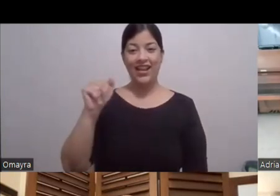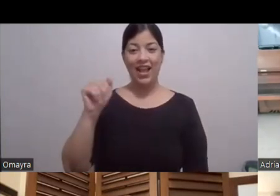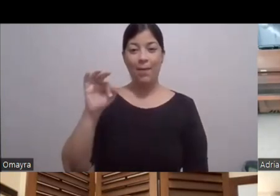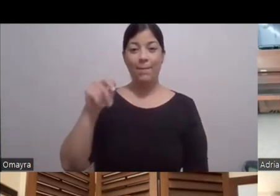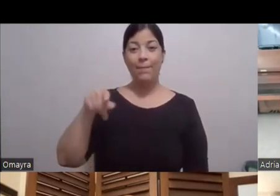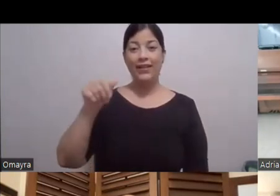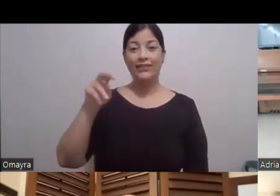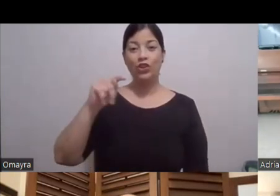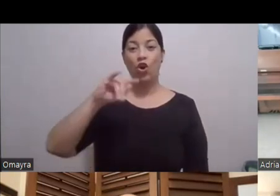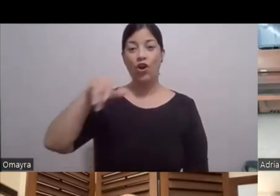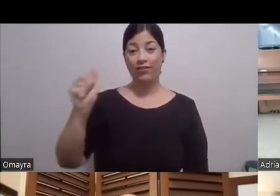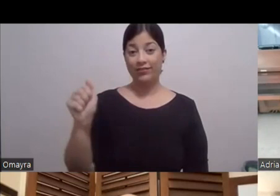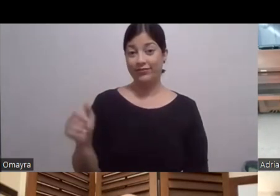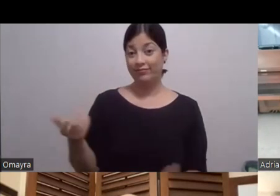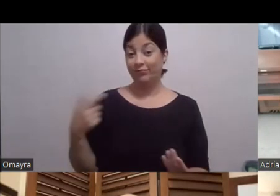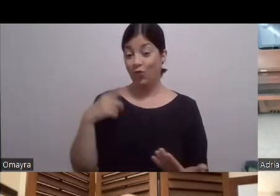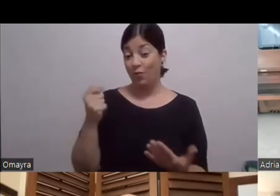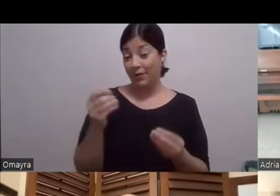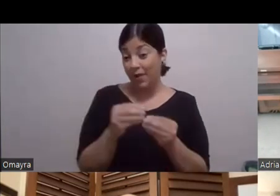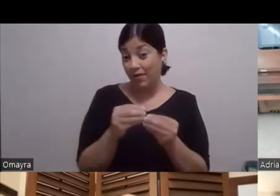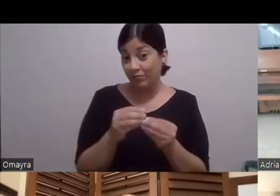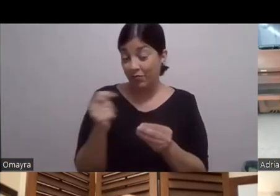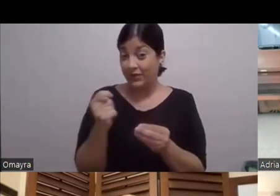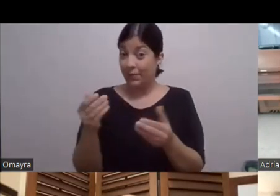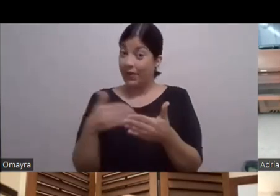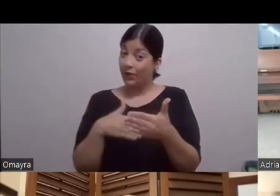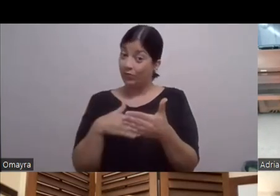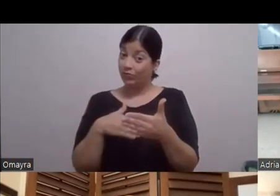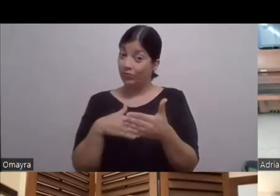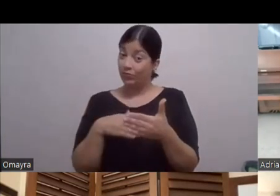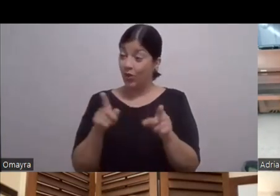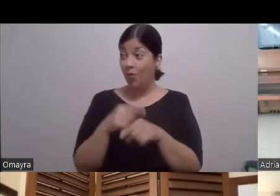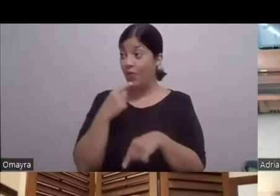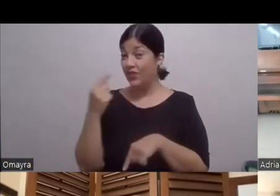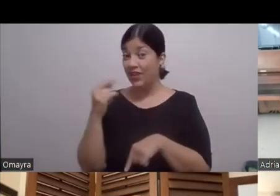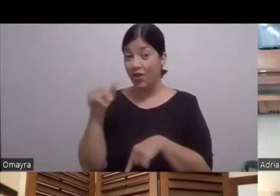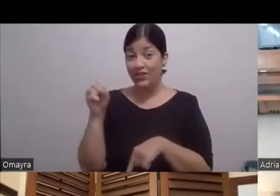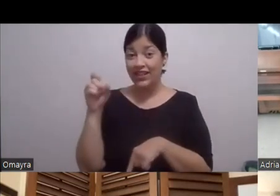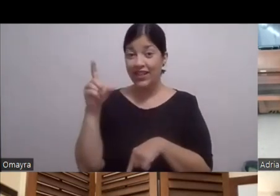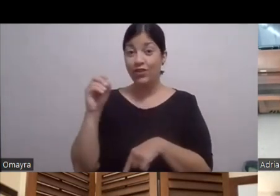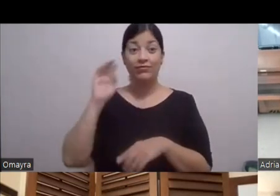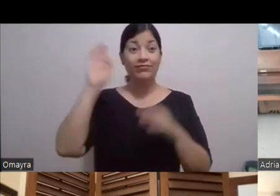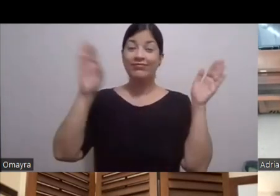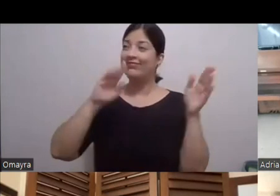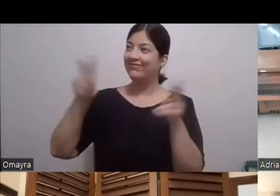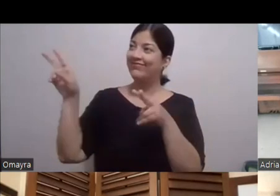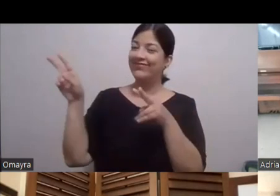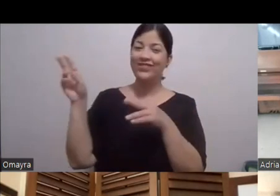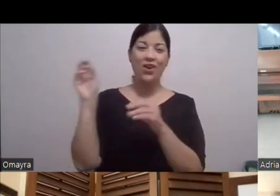Un martes más, un martes menos Como dice José Los Arroyos Le saludamos, mira, mira, oh Mayra Camilla Mírala ahí